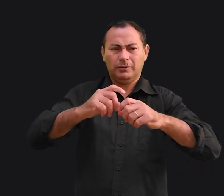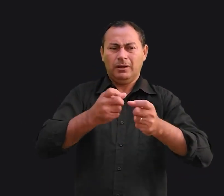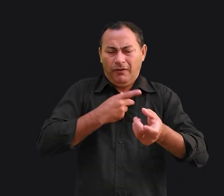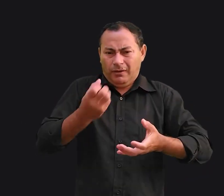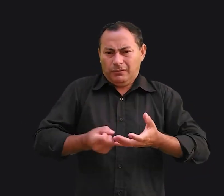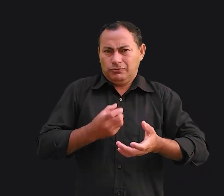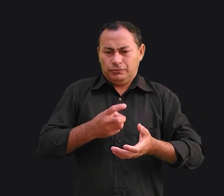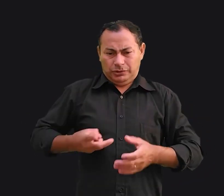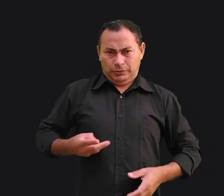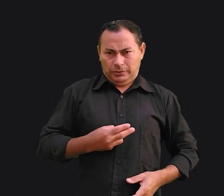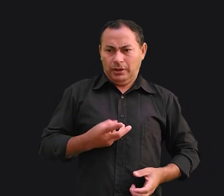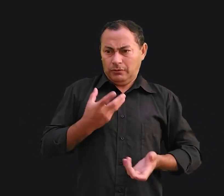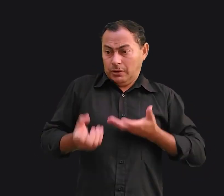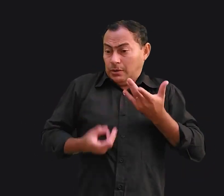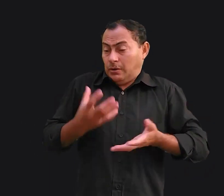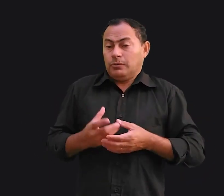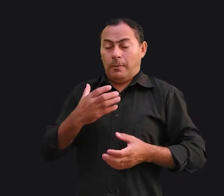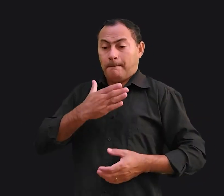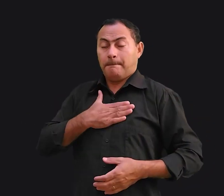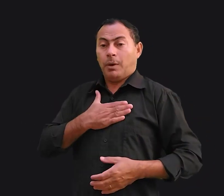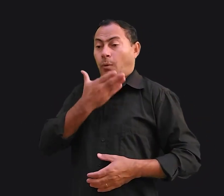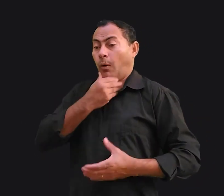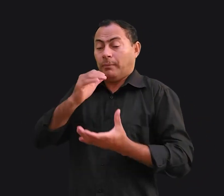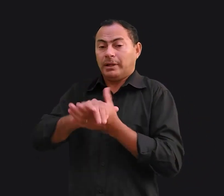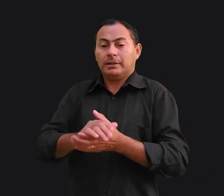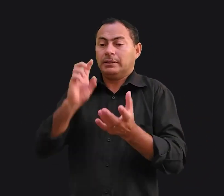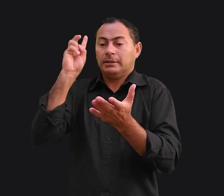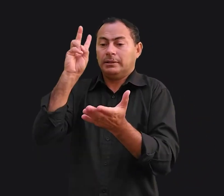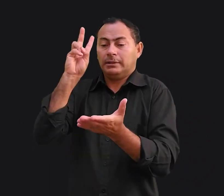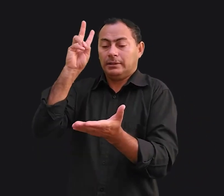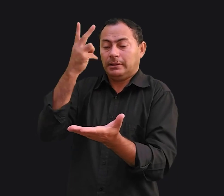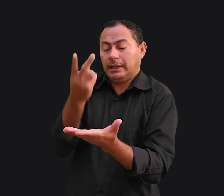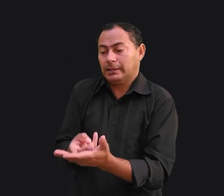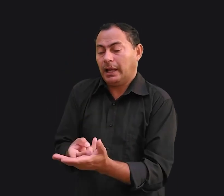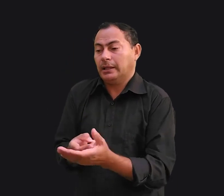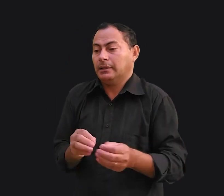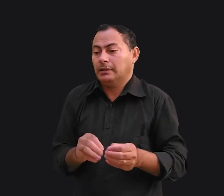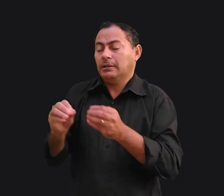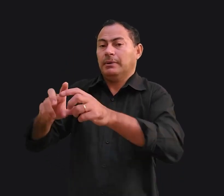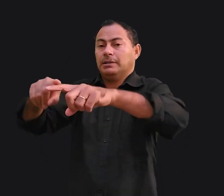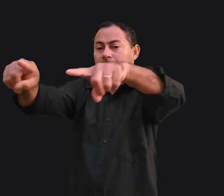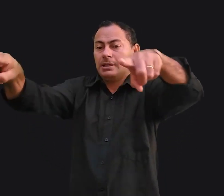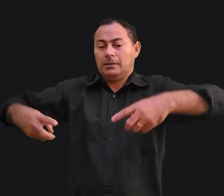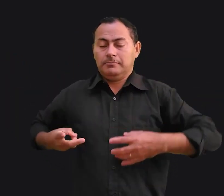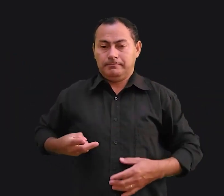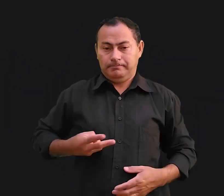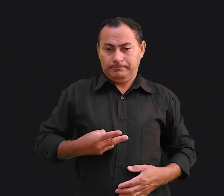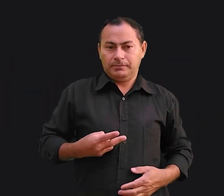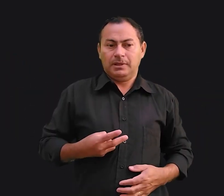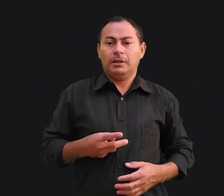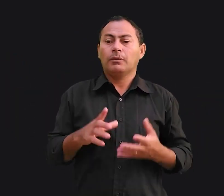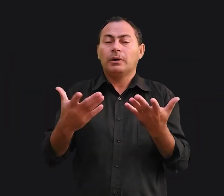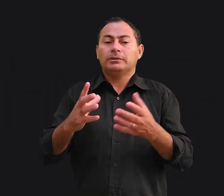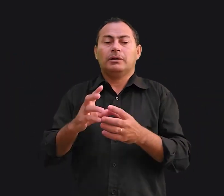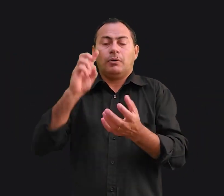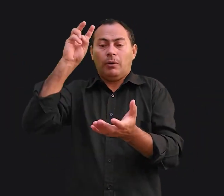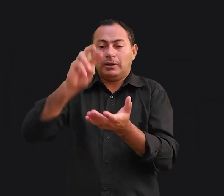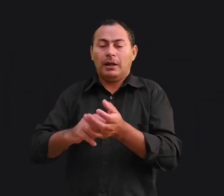A única maneira de eu conseguir que meu marido me ouça é me deitar numa maca, ser levada para a sala de cirurgia e, quando estiverem colocando a